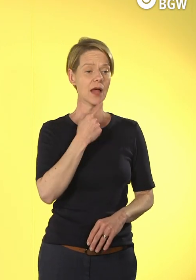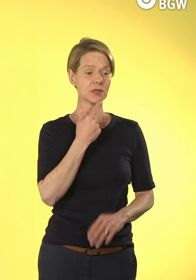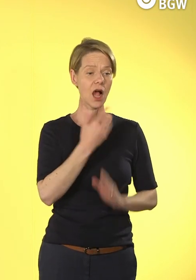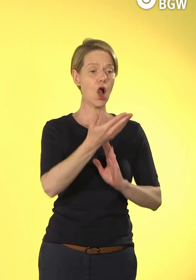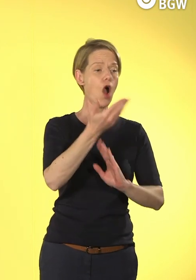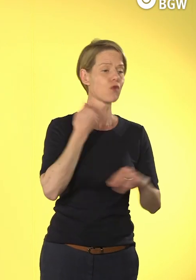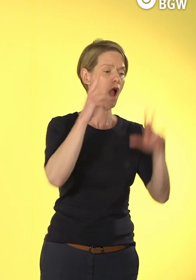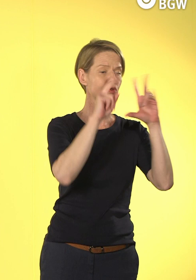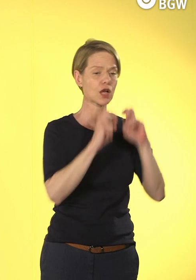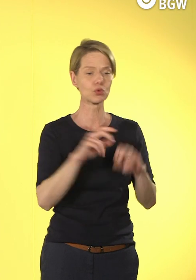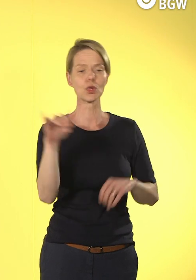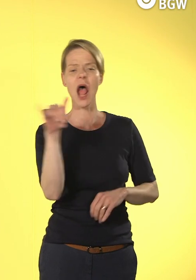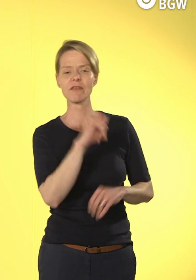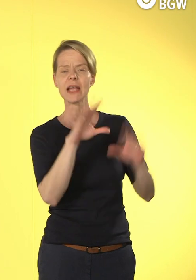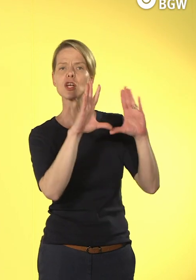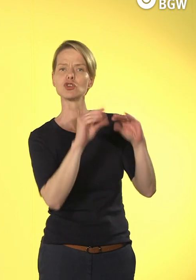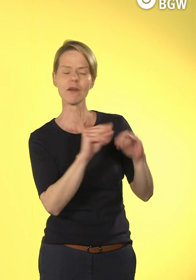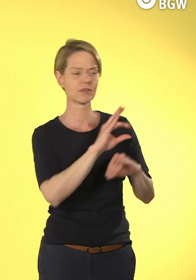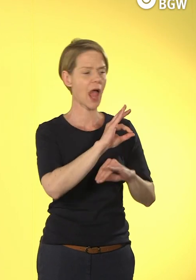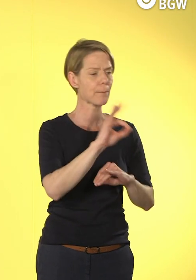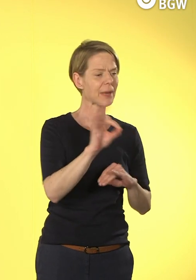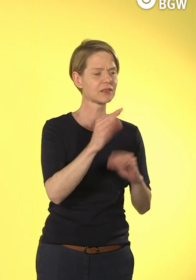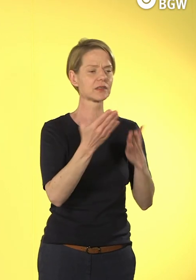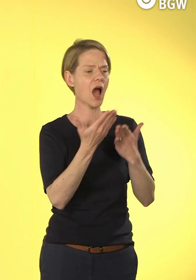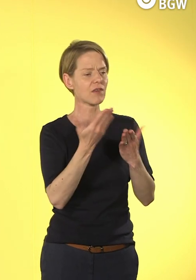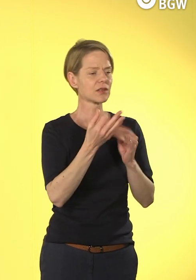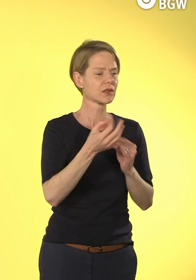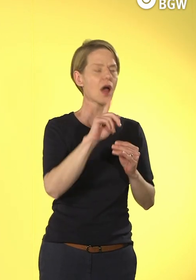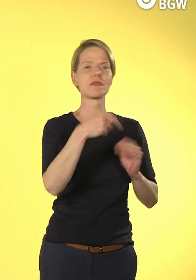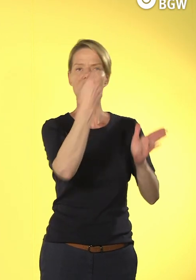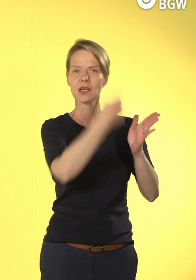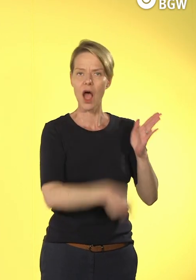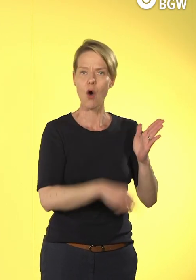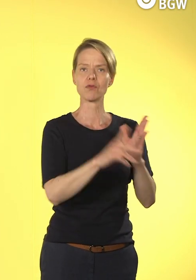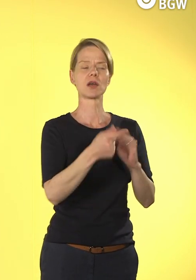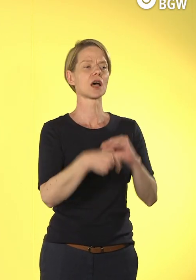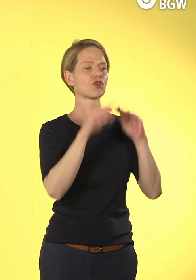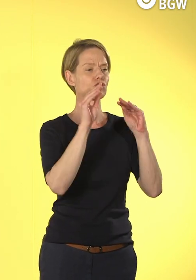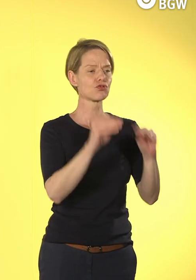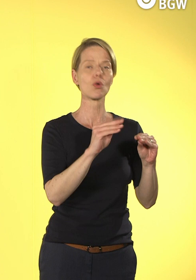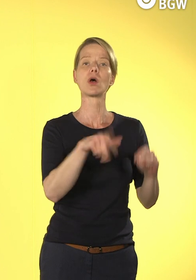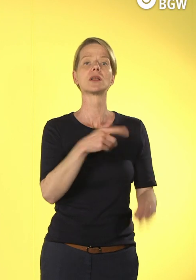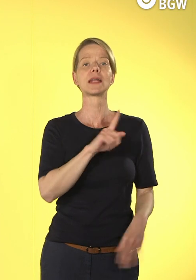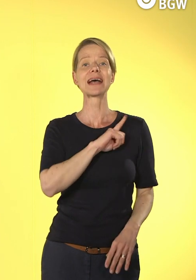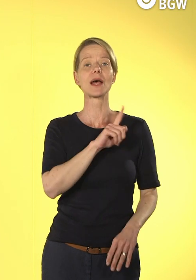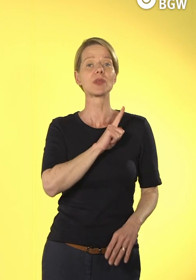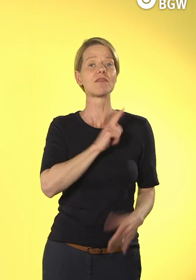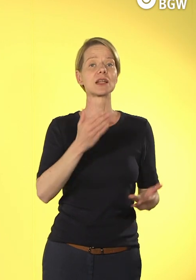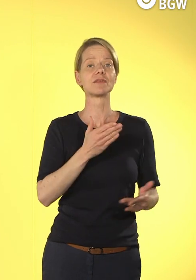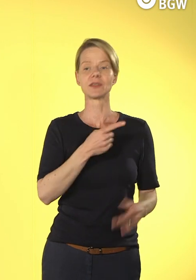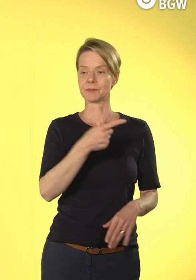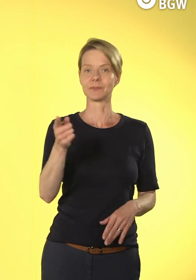was die verbessern soll. Im besten Fall kommt der Impuls auch aus der Mitarbeiterschaft, dass da erstmal eine Offenheit gegenüber des Systems da ist,